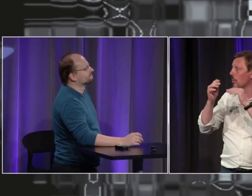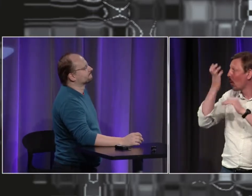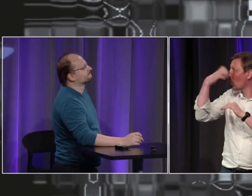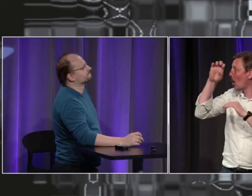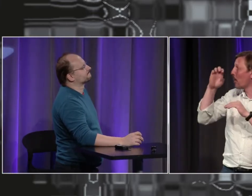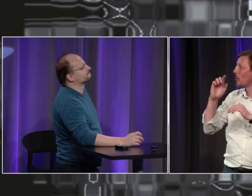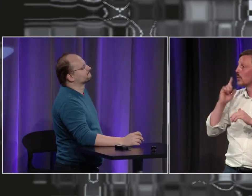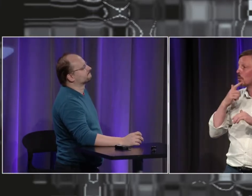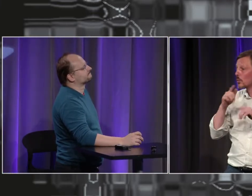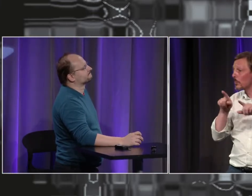est-ce que